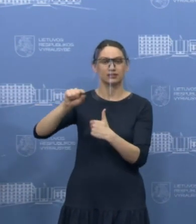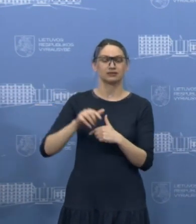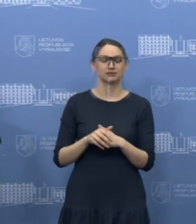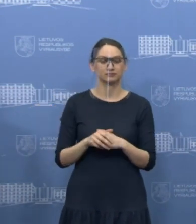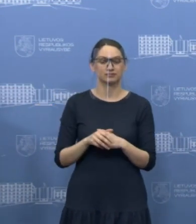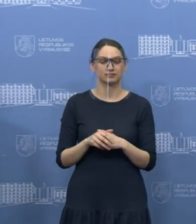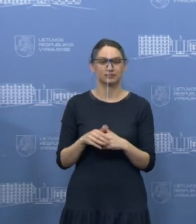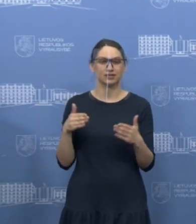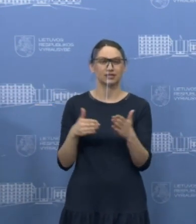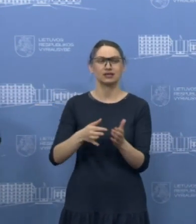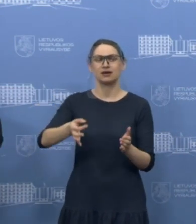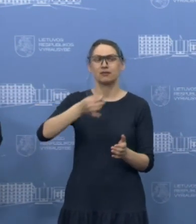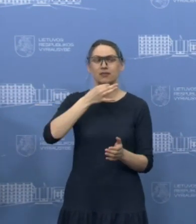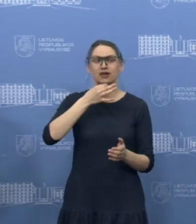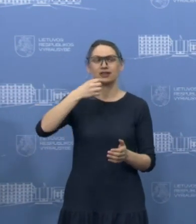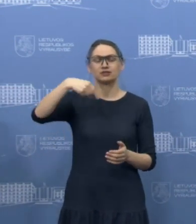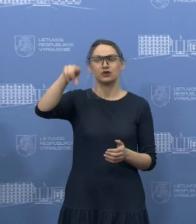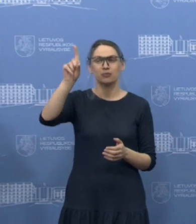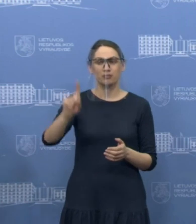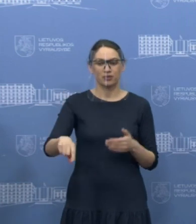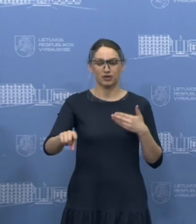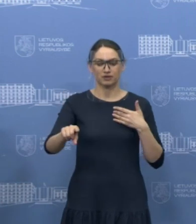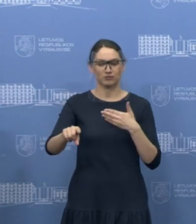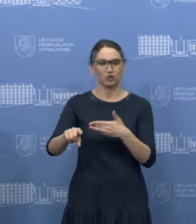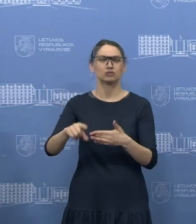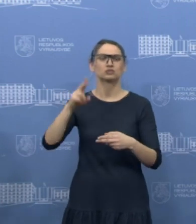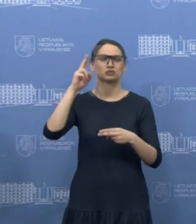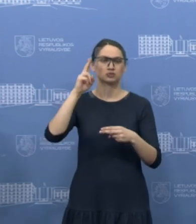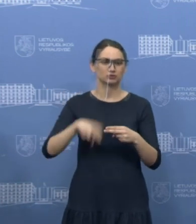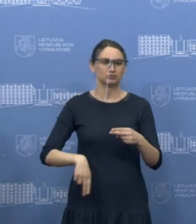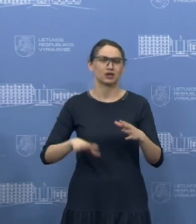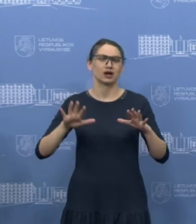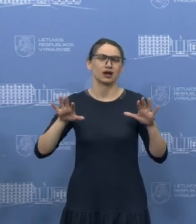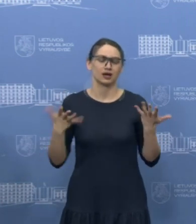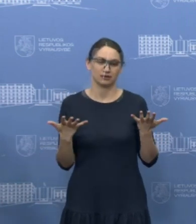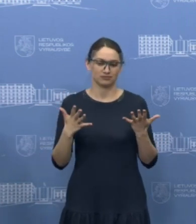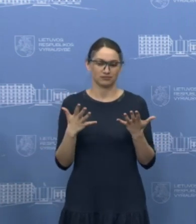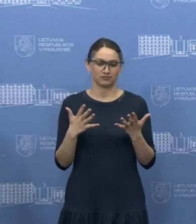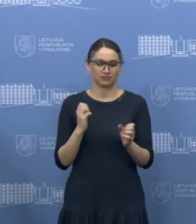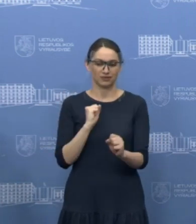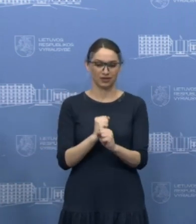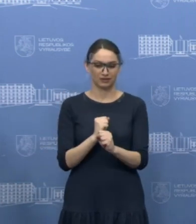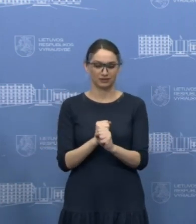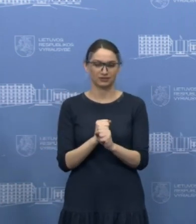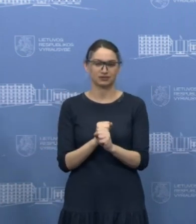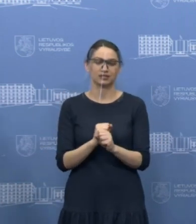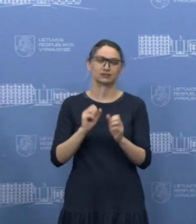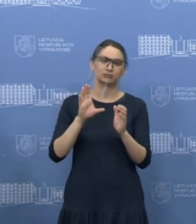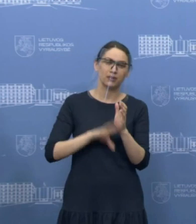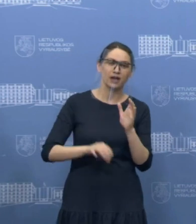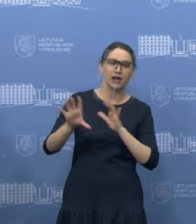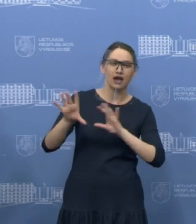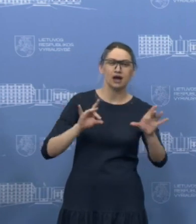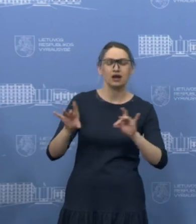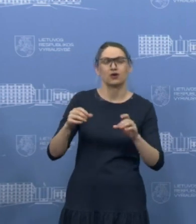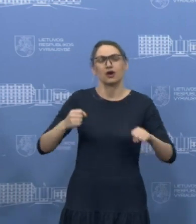balandžio pirmosios turėtų apsispręsti, ką daryti su šitu dalyku, nes be abejo,